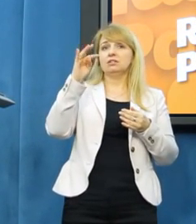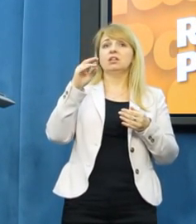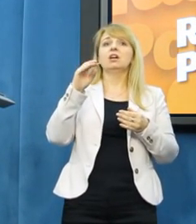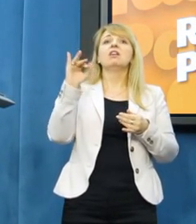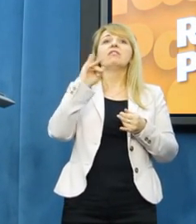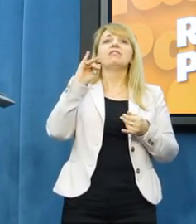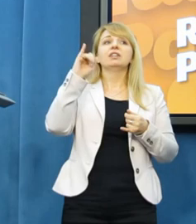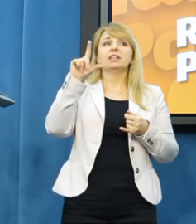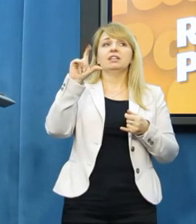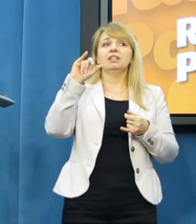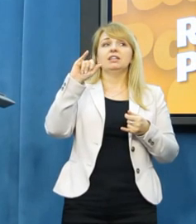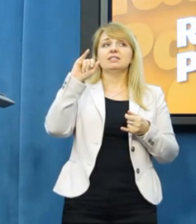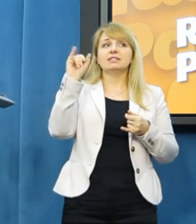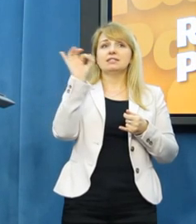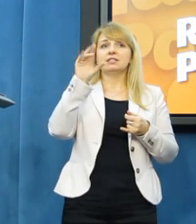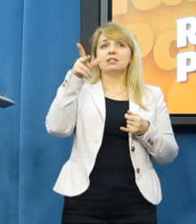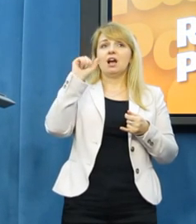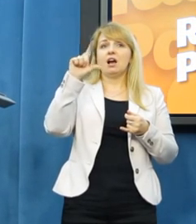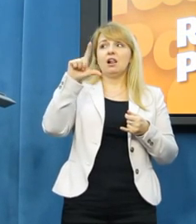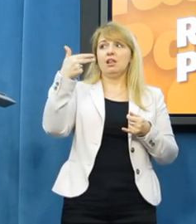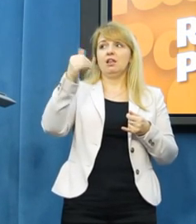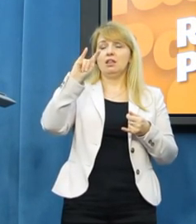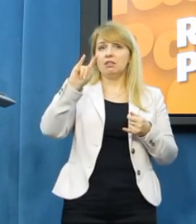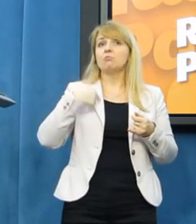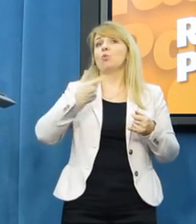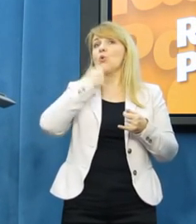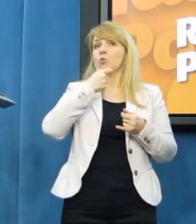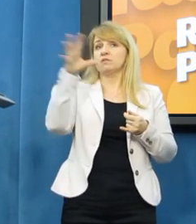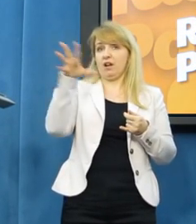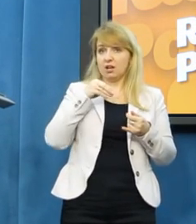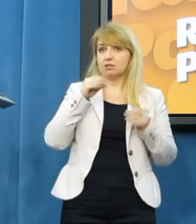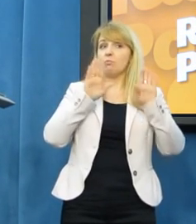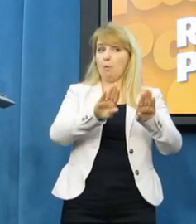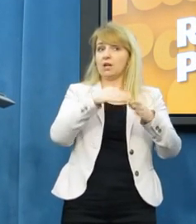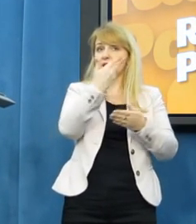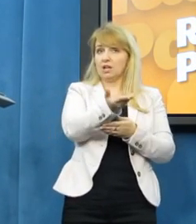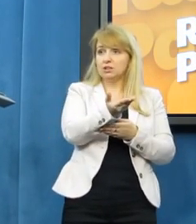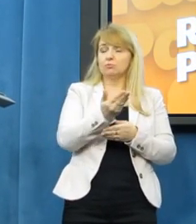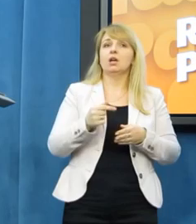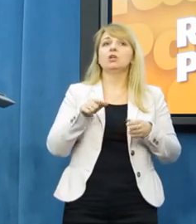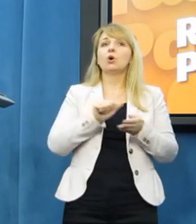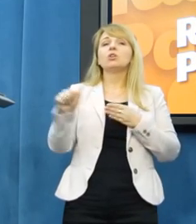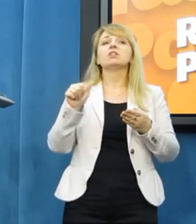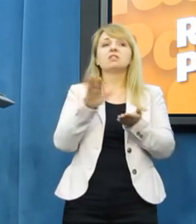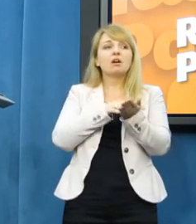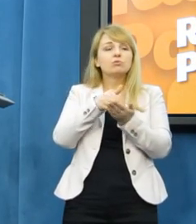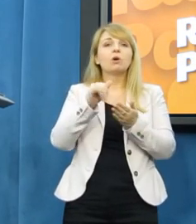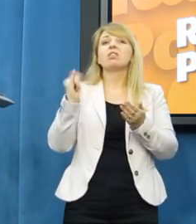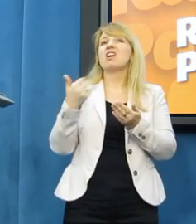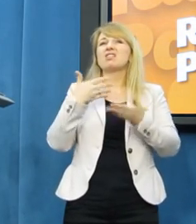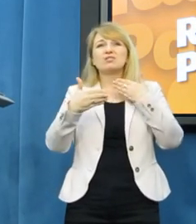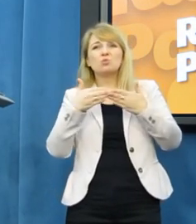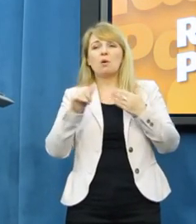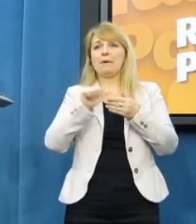głosowaliśmy za paktem fiskalnym. I chyba trudno o lepszy przykład pokazania, jak słaba jest ta władza,